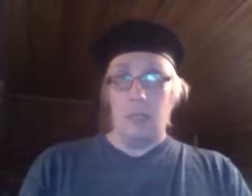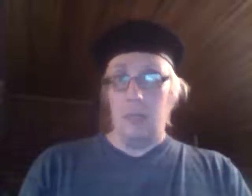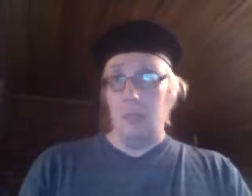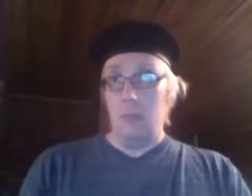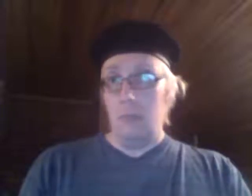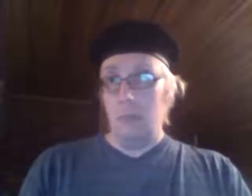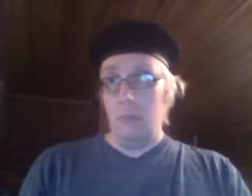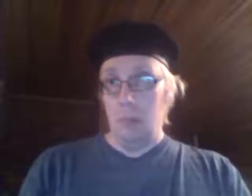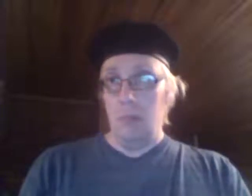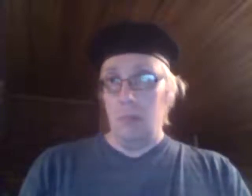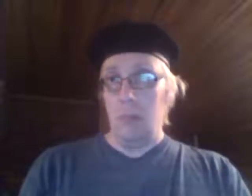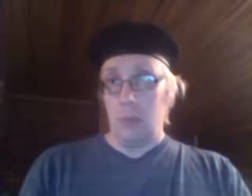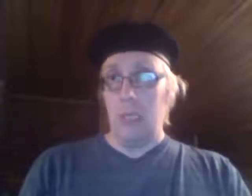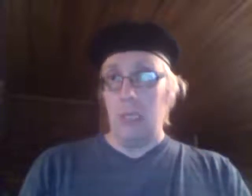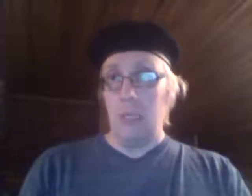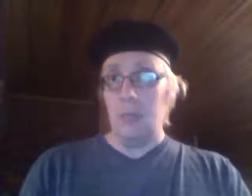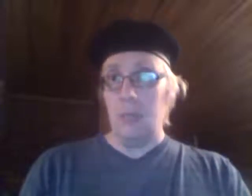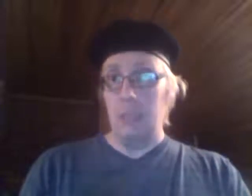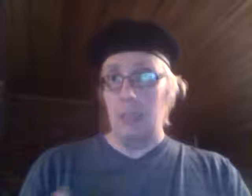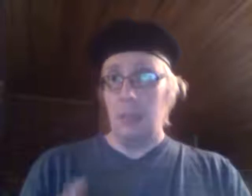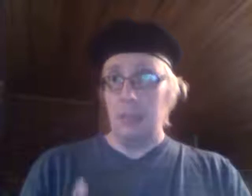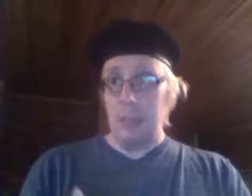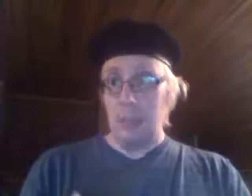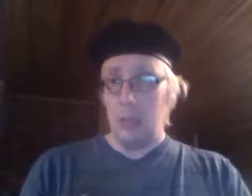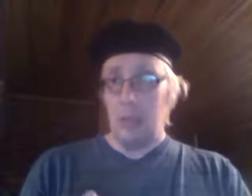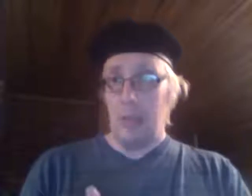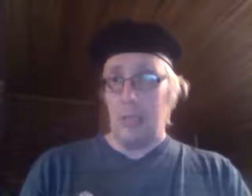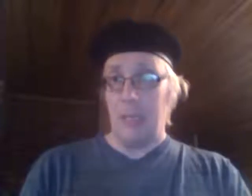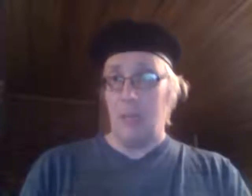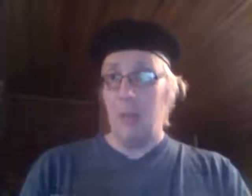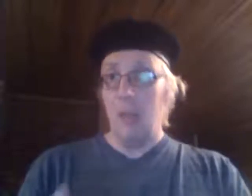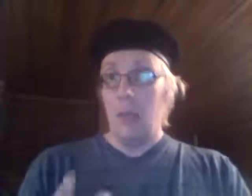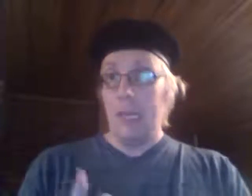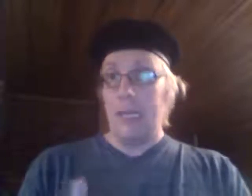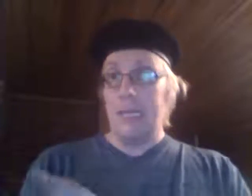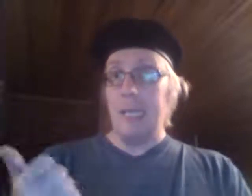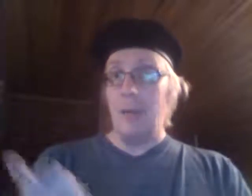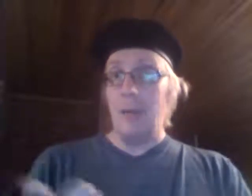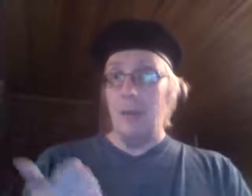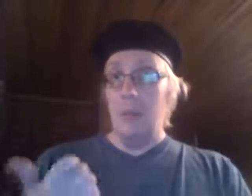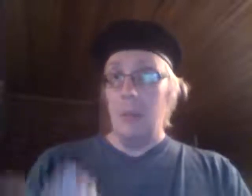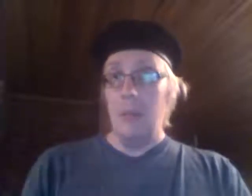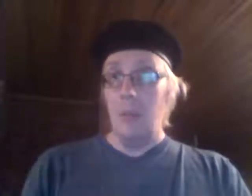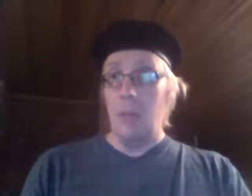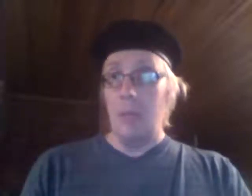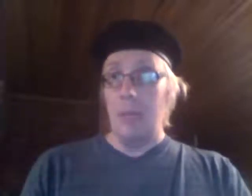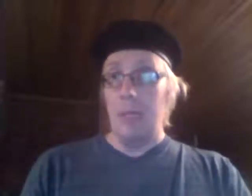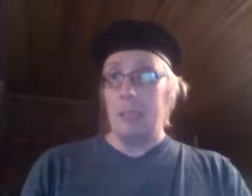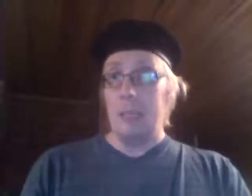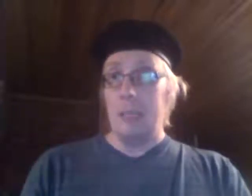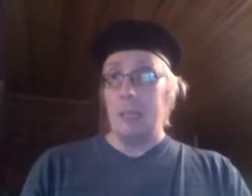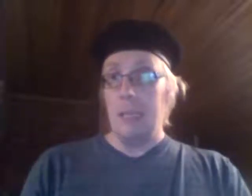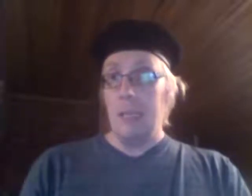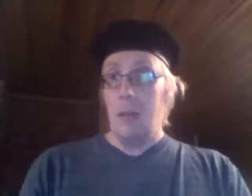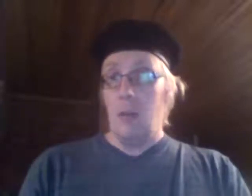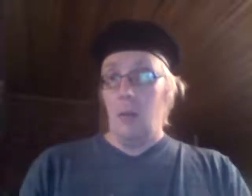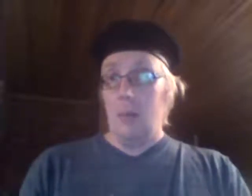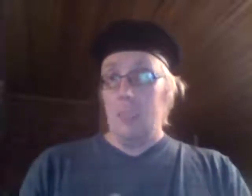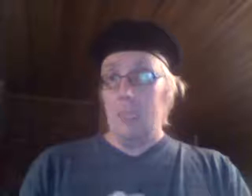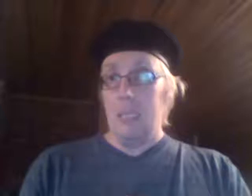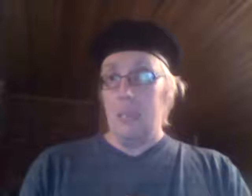no, jos kaikki asiantuntijat sanoo, niin kyllä tässä jotain peräkään ei ole. Ainakin tämä on hemmetinmoinen periaatteellinen ongelma siinä, että